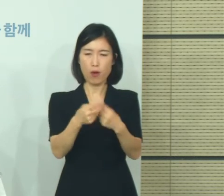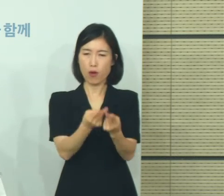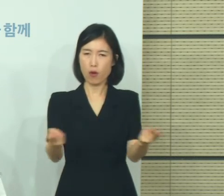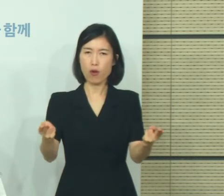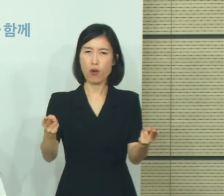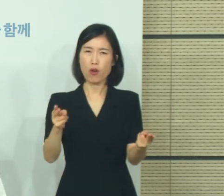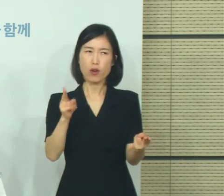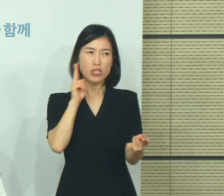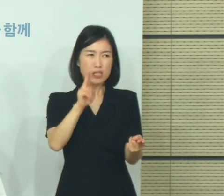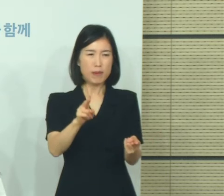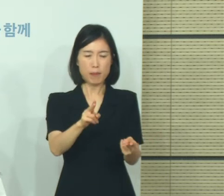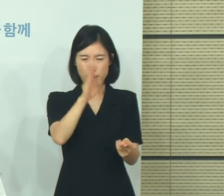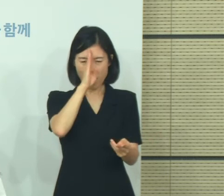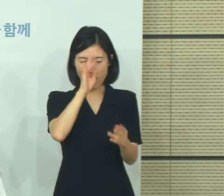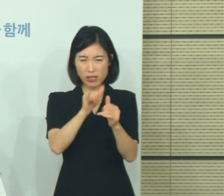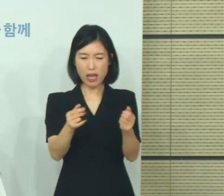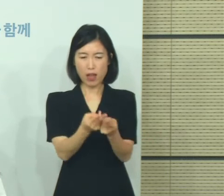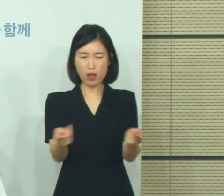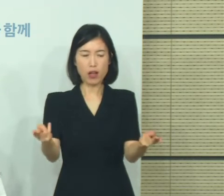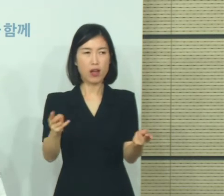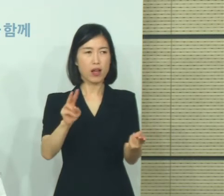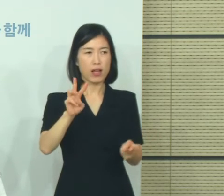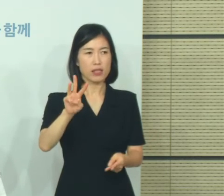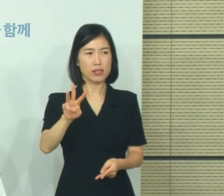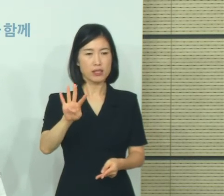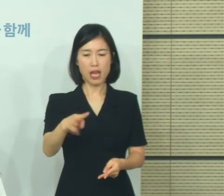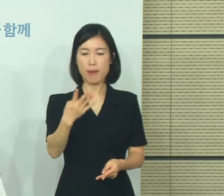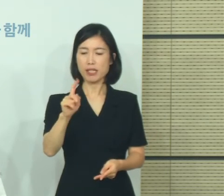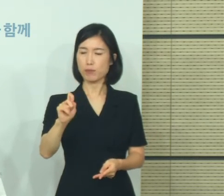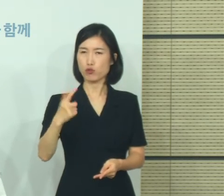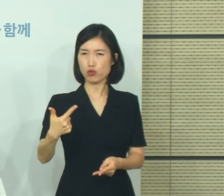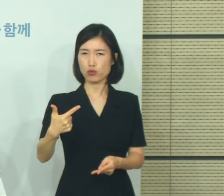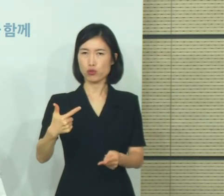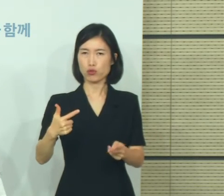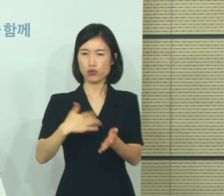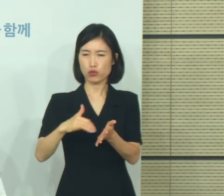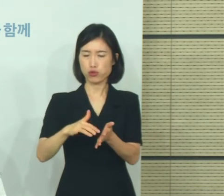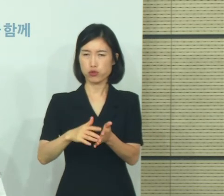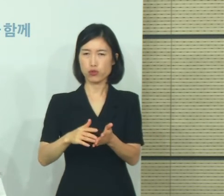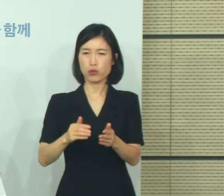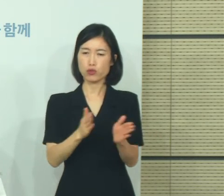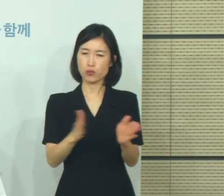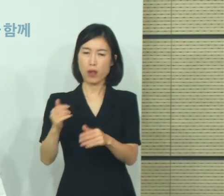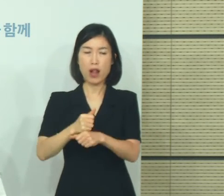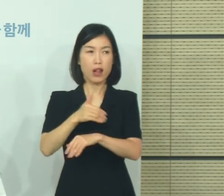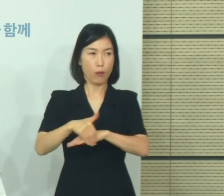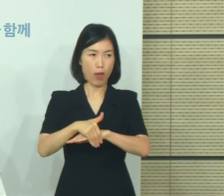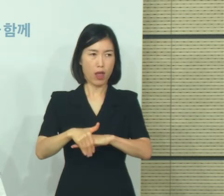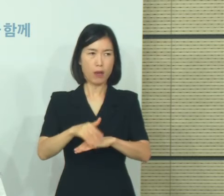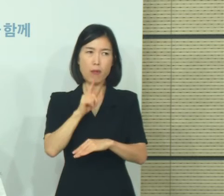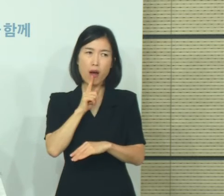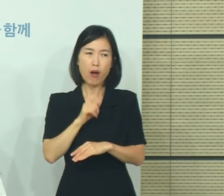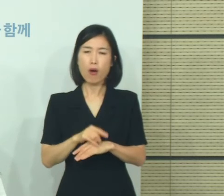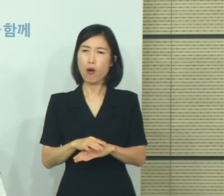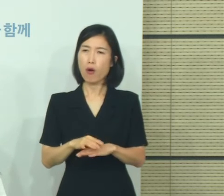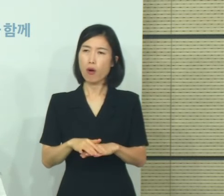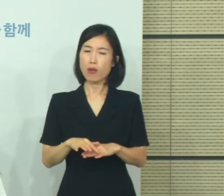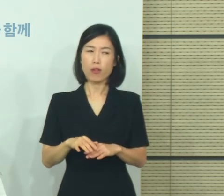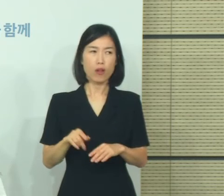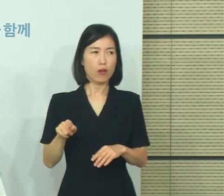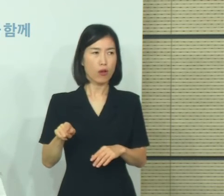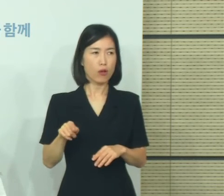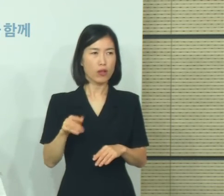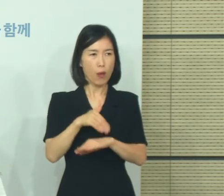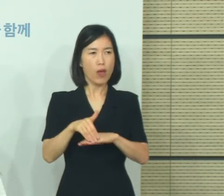병상을 얼마나 늘리는 것인지 다시 한번 설명 부탁드리고 중환자 병상을 늘리는 구체적인 방식이